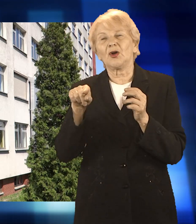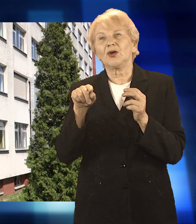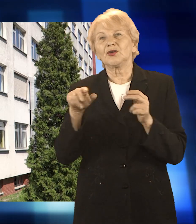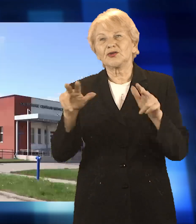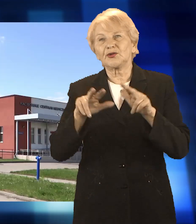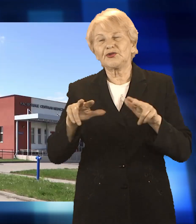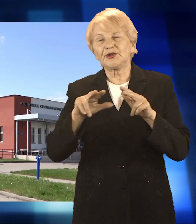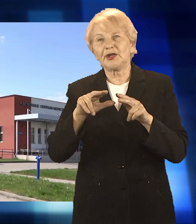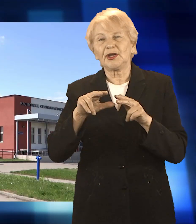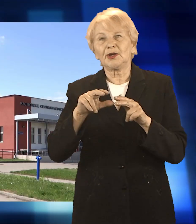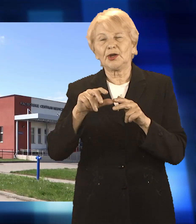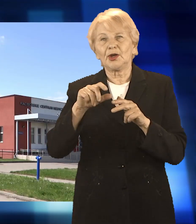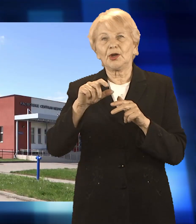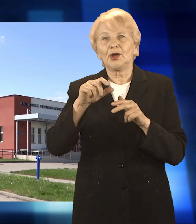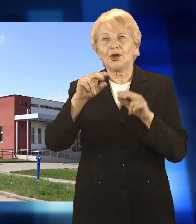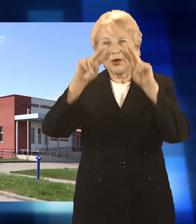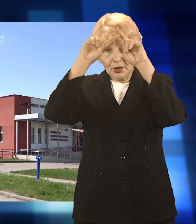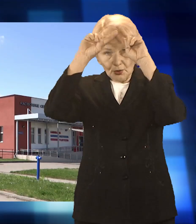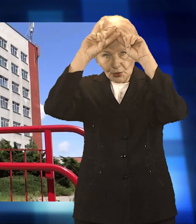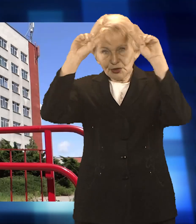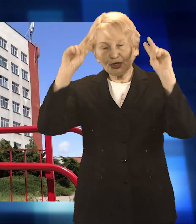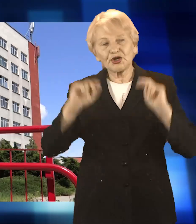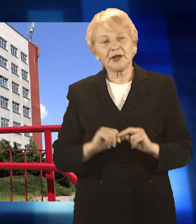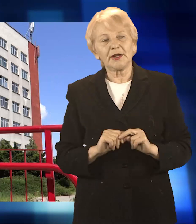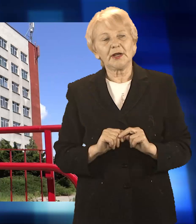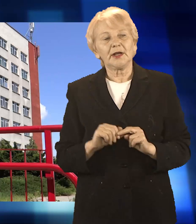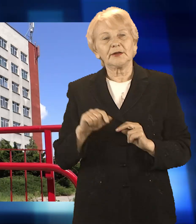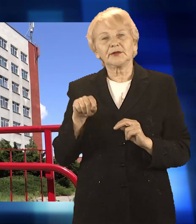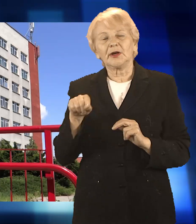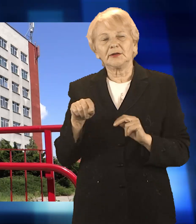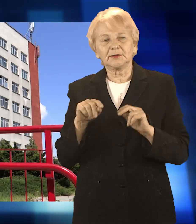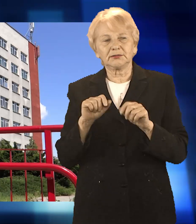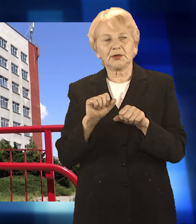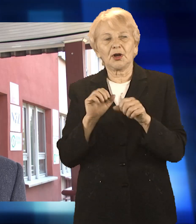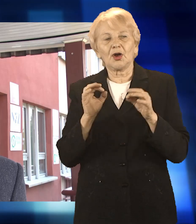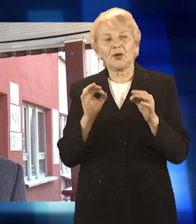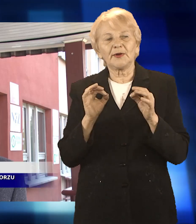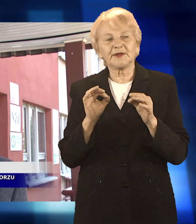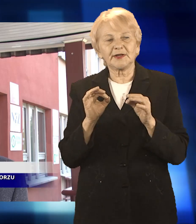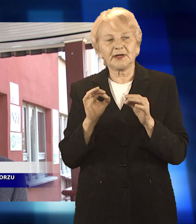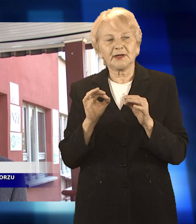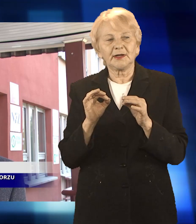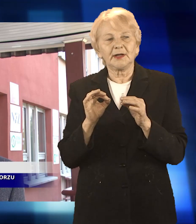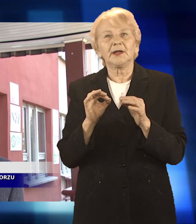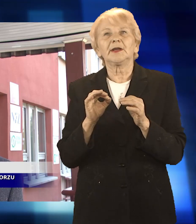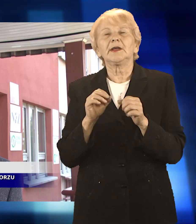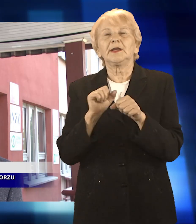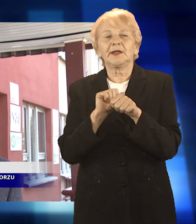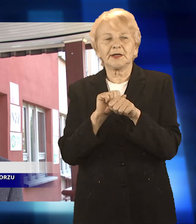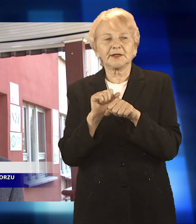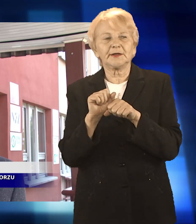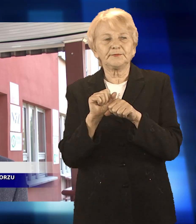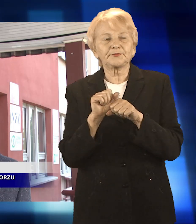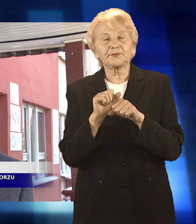i rzeczywiście w raciborskiej lecznicy odnotowano przypadki zachorowań na COVID-19. Kilka osób z naszego personelu,